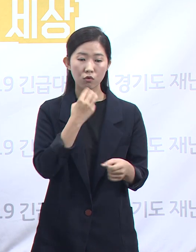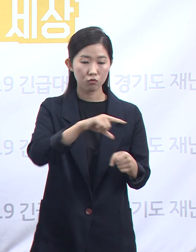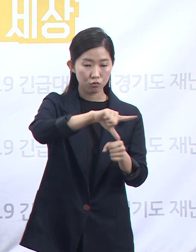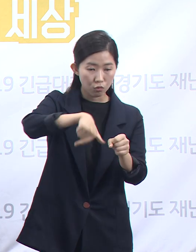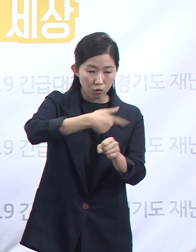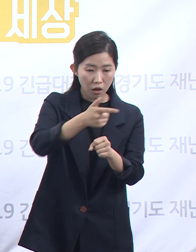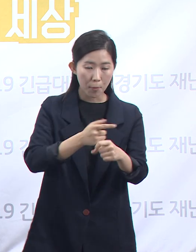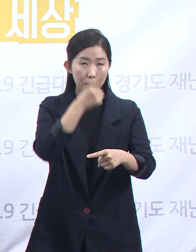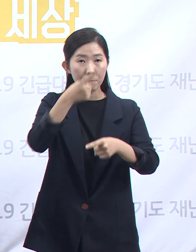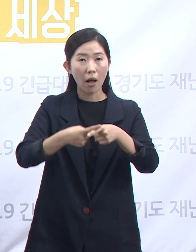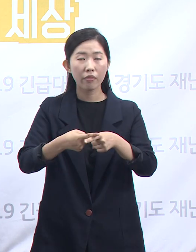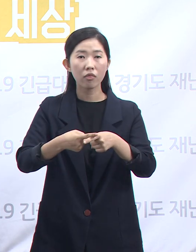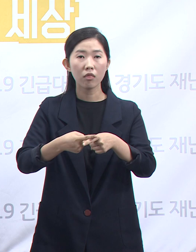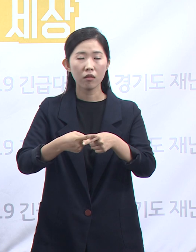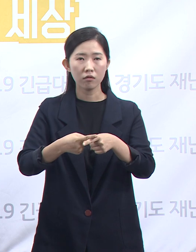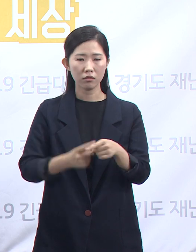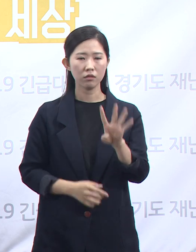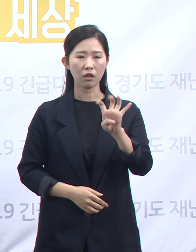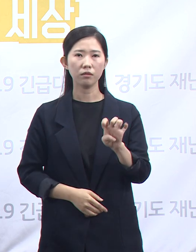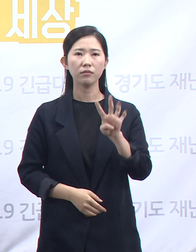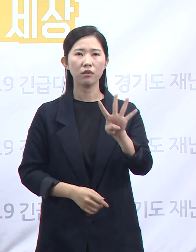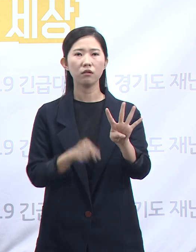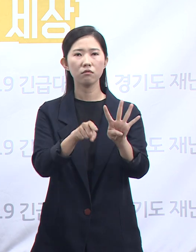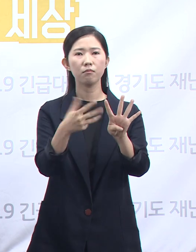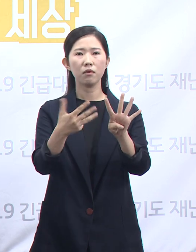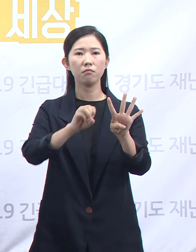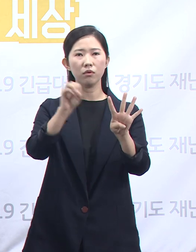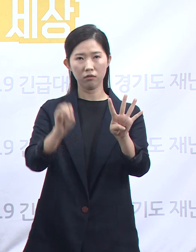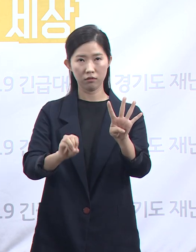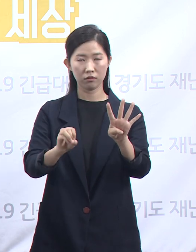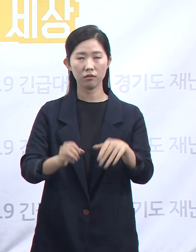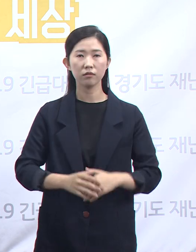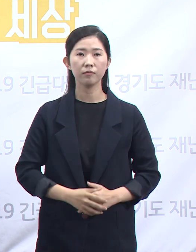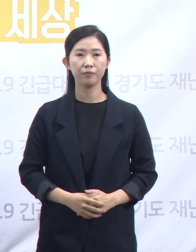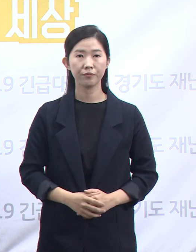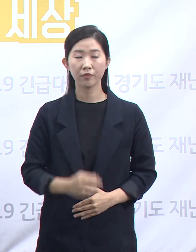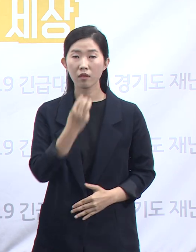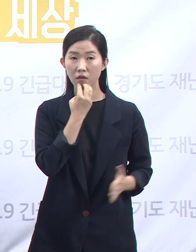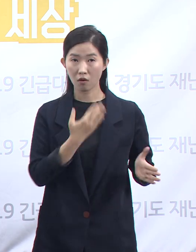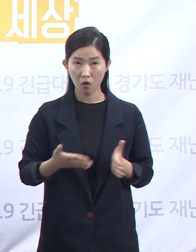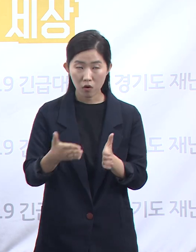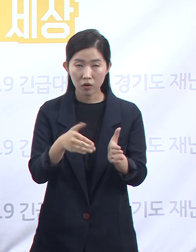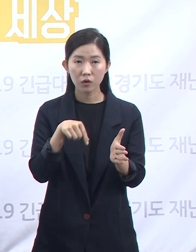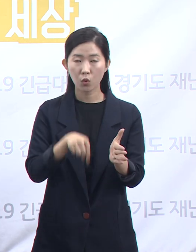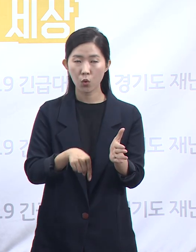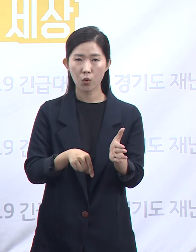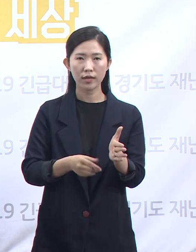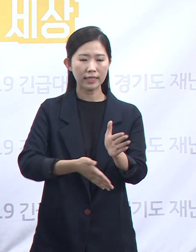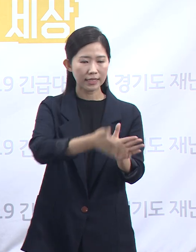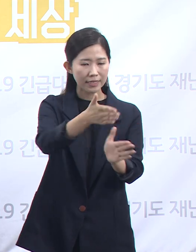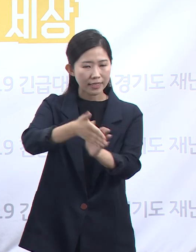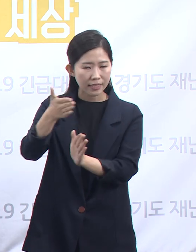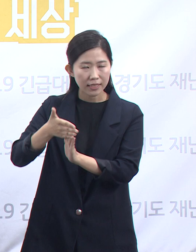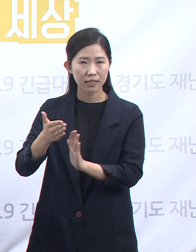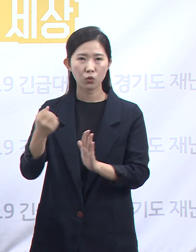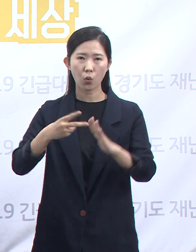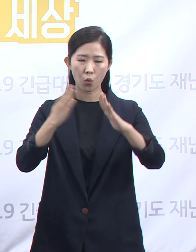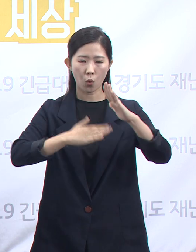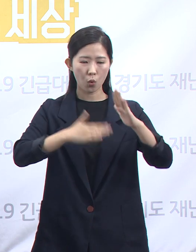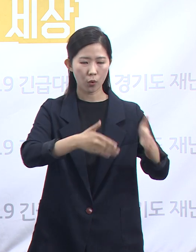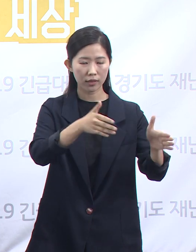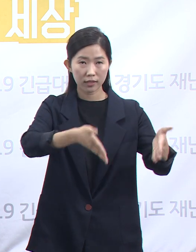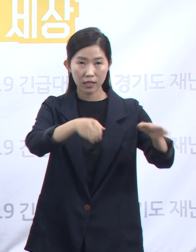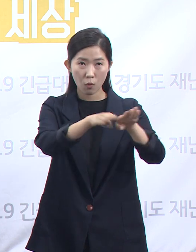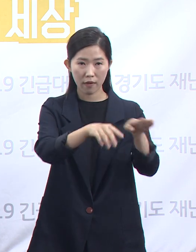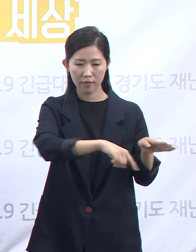가까운 44.8%입니다. 경기도는 시군과 산하 공공기관을 포함하여 최근